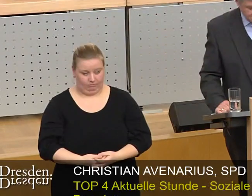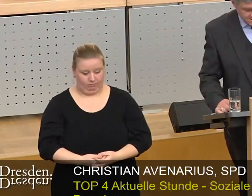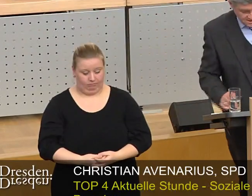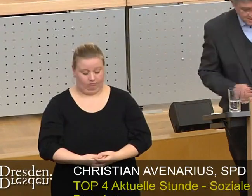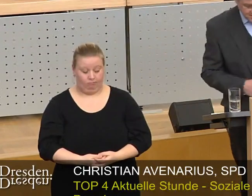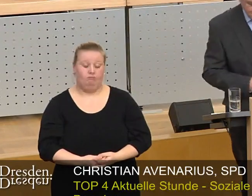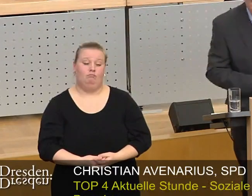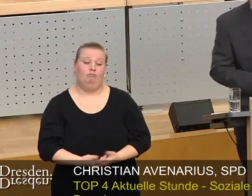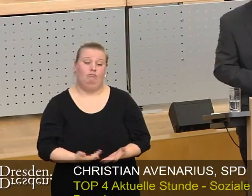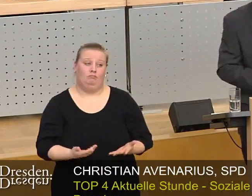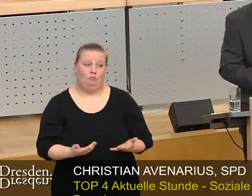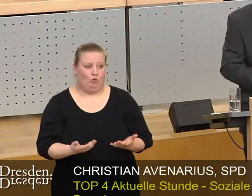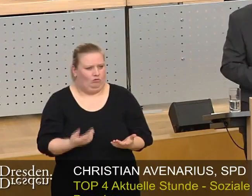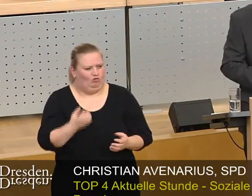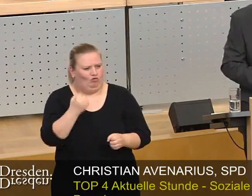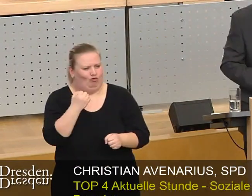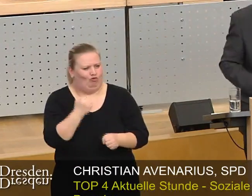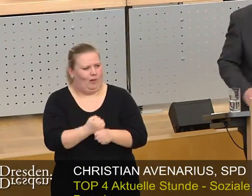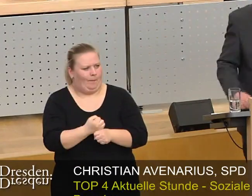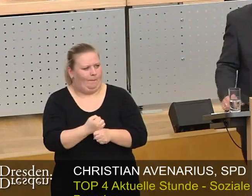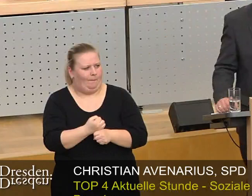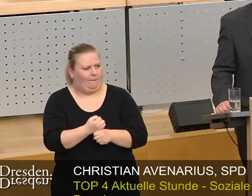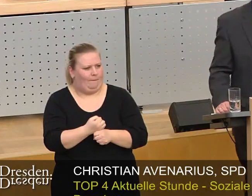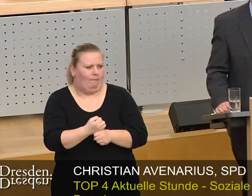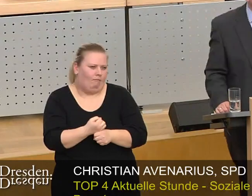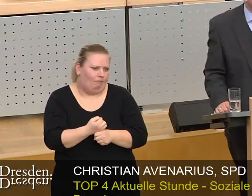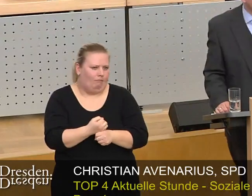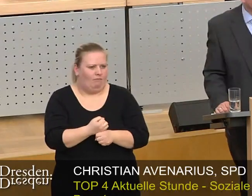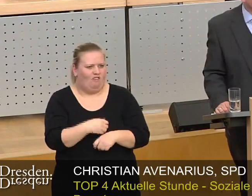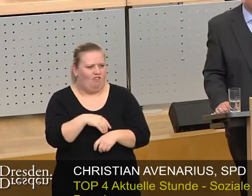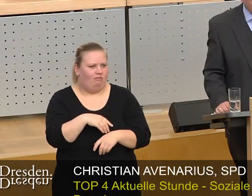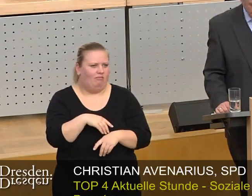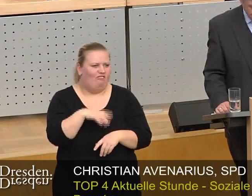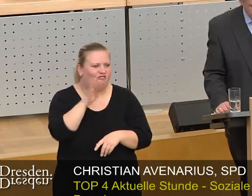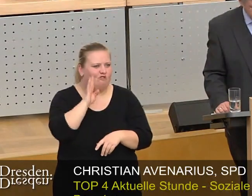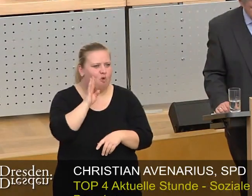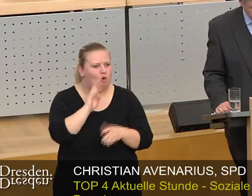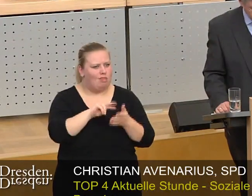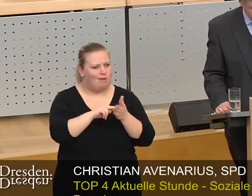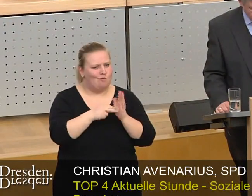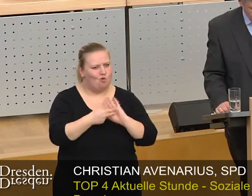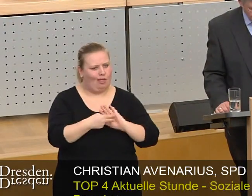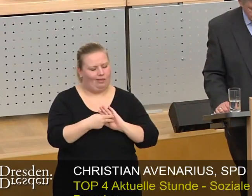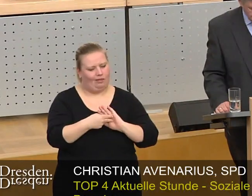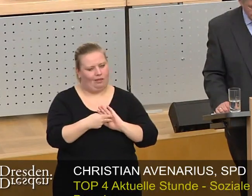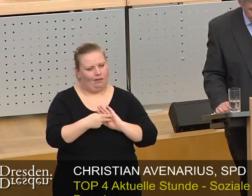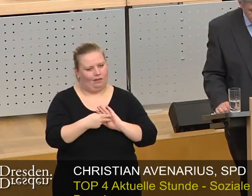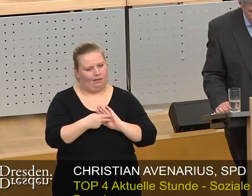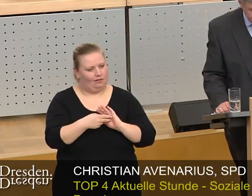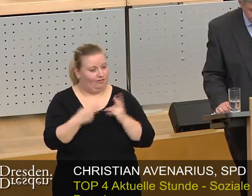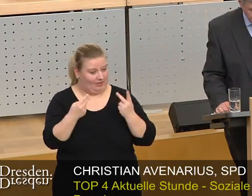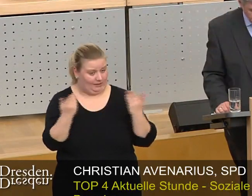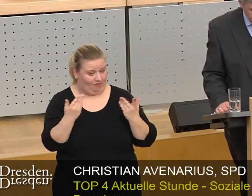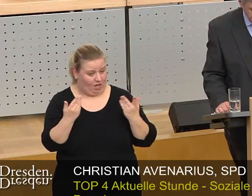Schließlich ist das Wesen jeder Wohnungs-, oder besser gesagt Wohnpolitik, dass sie